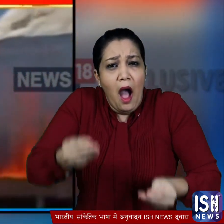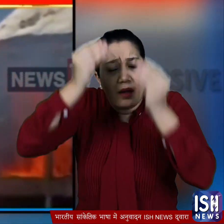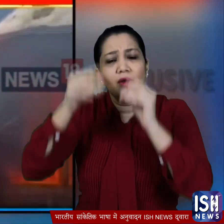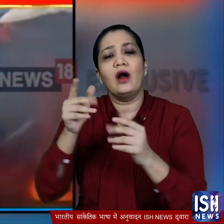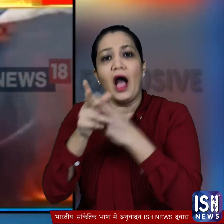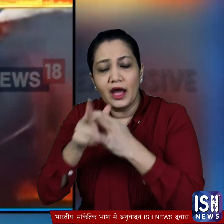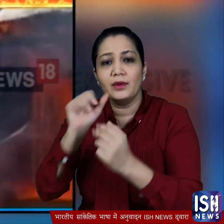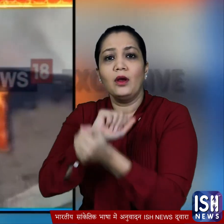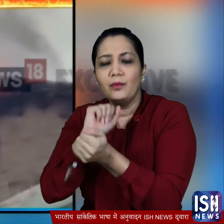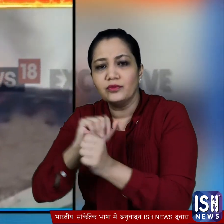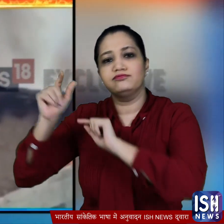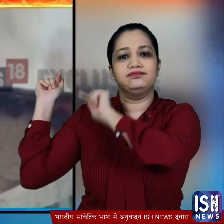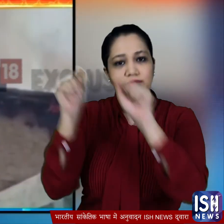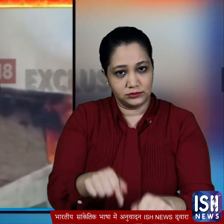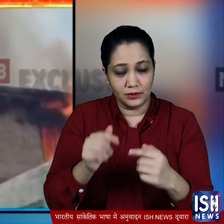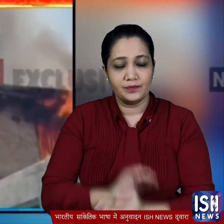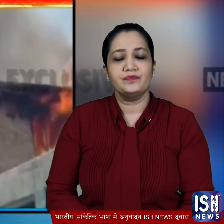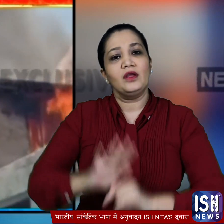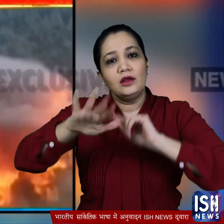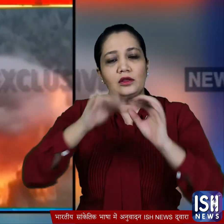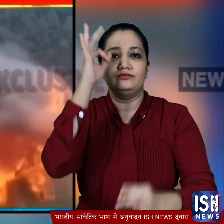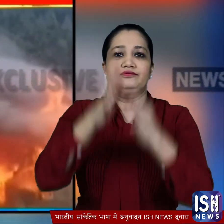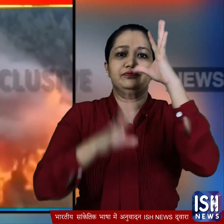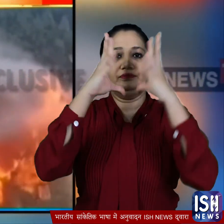बिगड़ गए तो सेना और पुलिस के जवानों को वहां बुलाना पड़ा तब जाकर आग